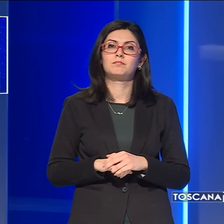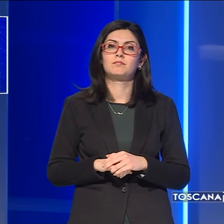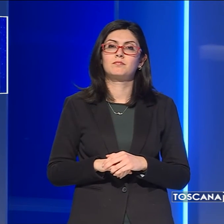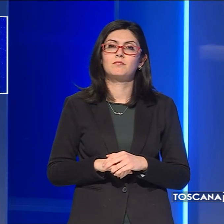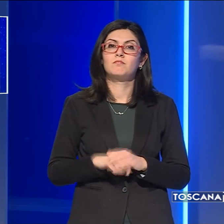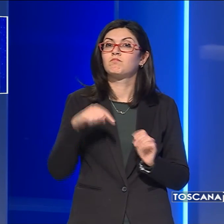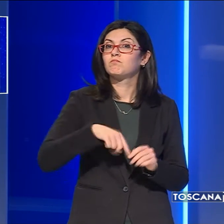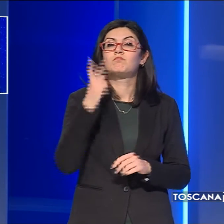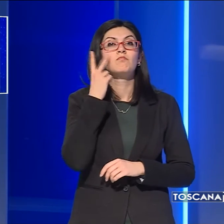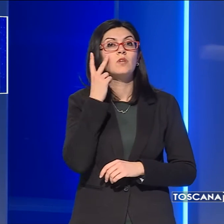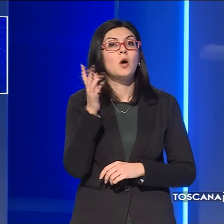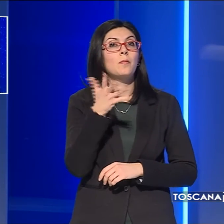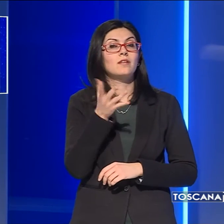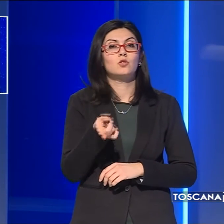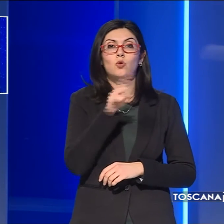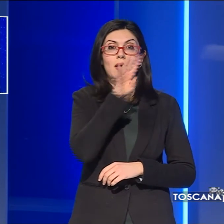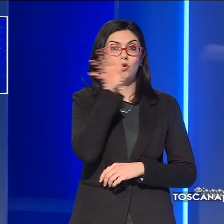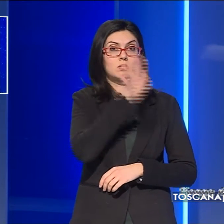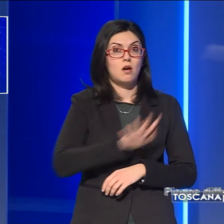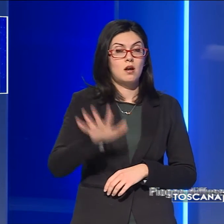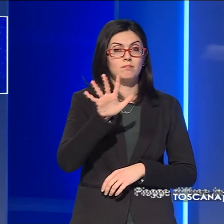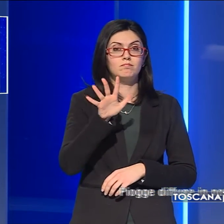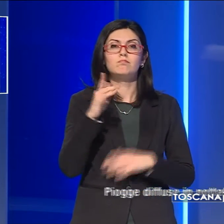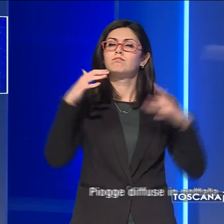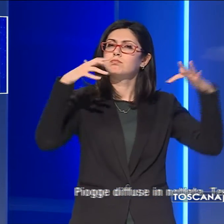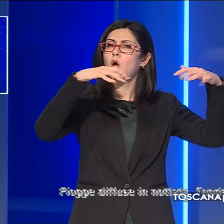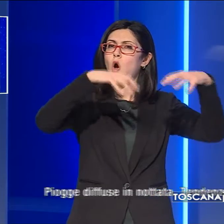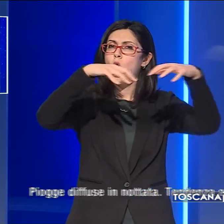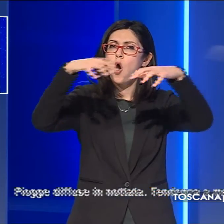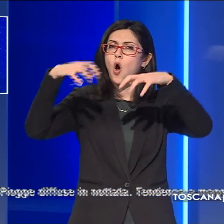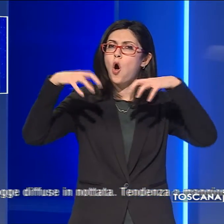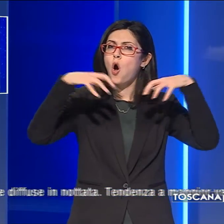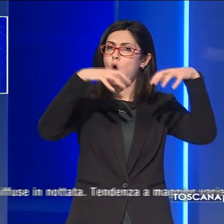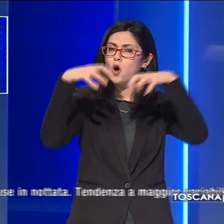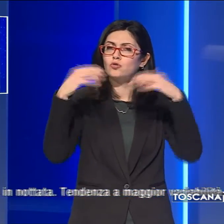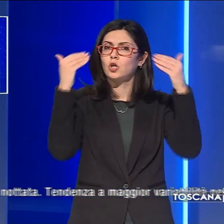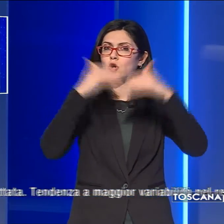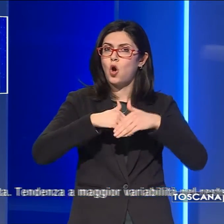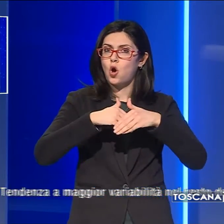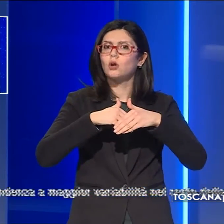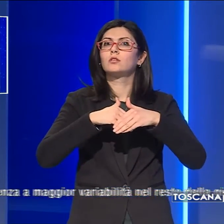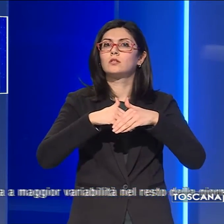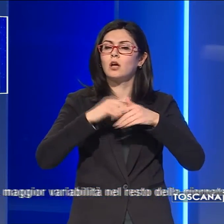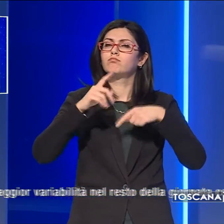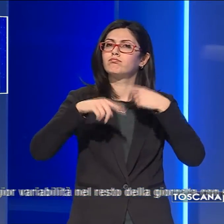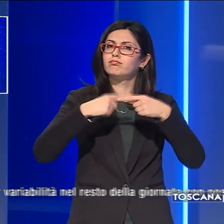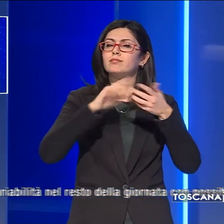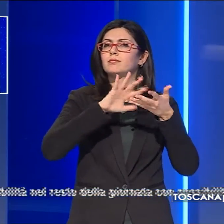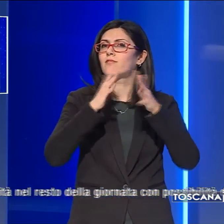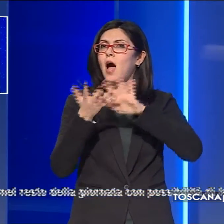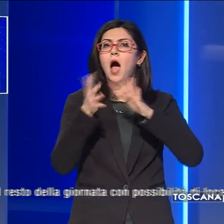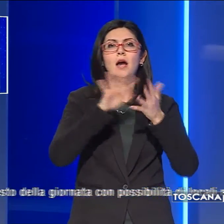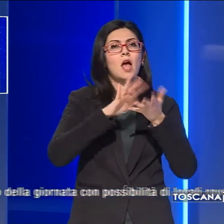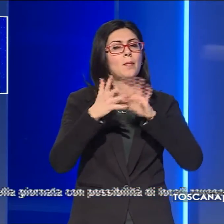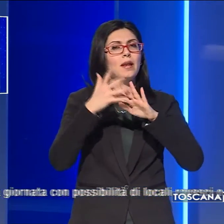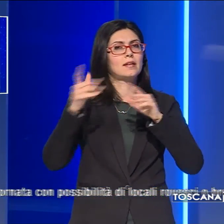E ora le previsioni del tempo per domani in Toscana. Piogge diffuse in nottata, tendenza a maggior variabilità nel